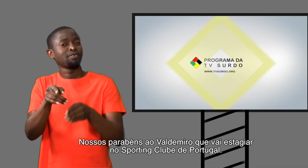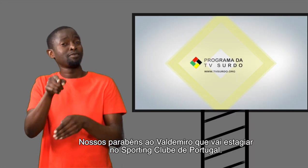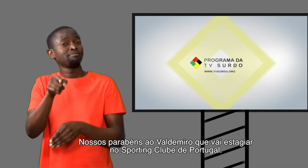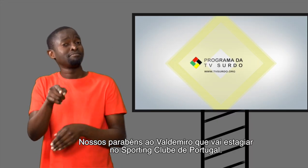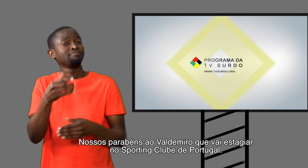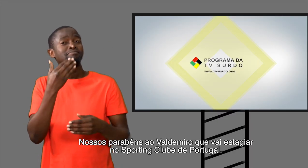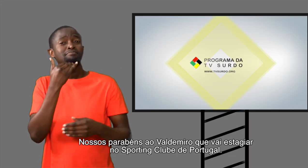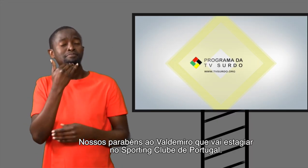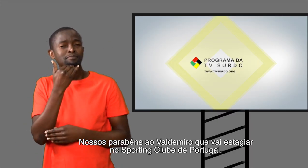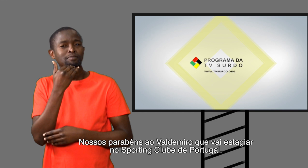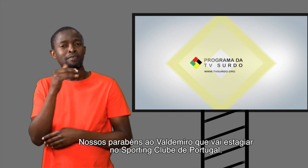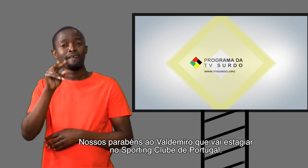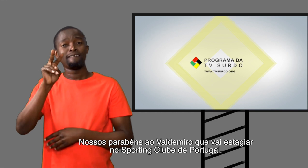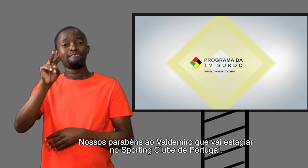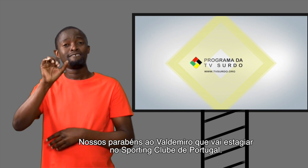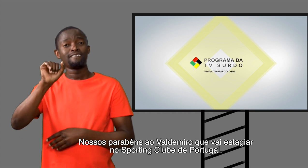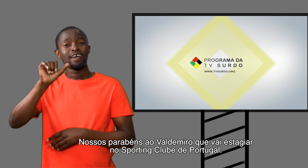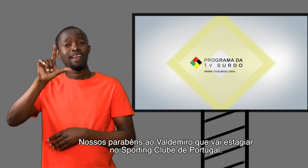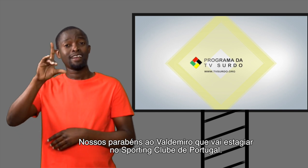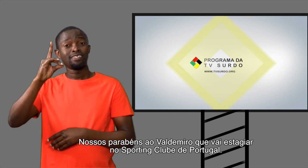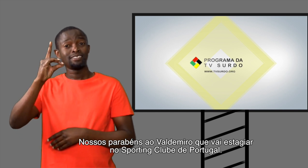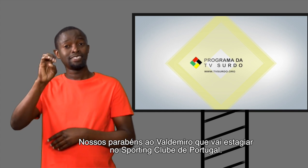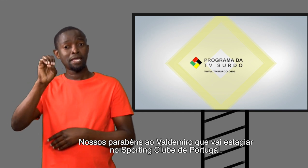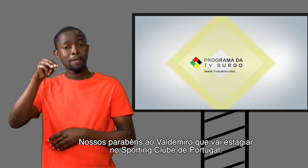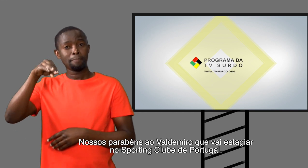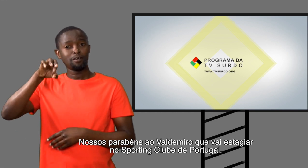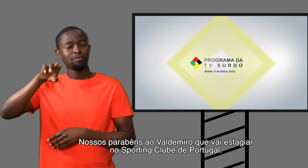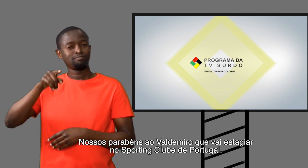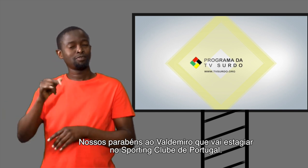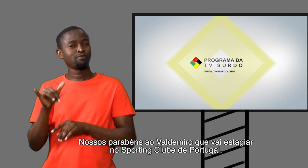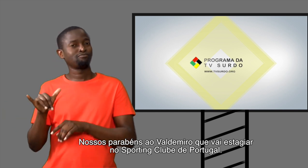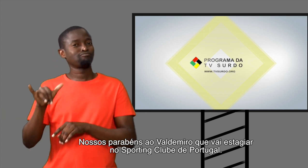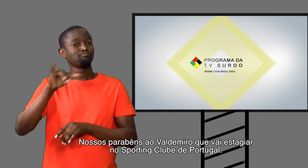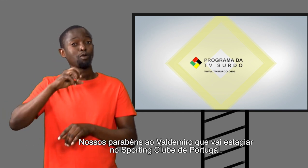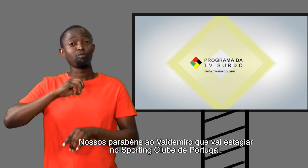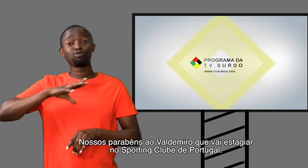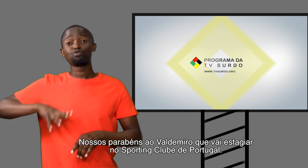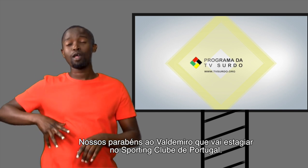Nossos parabéns ao Valdemiro, que vai estagiar no Sporting Clube de Portugal.